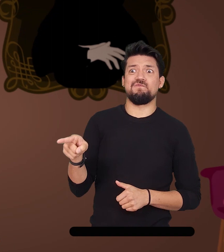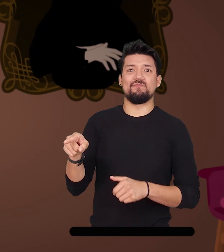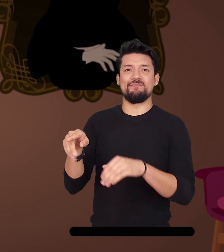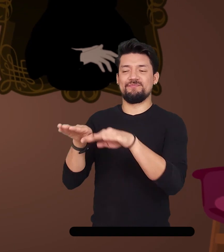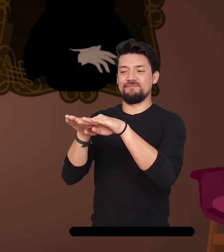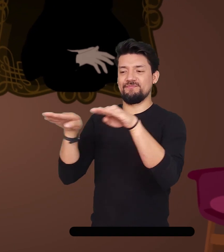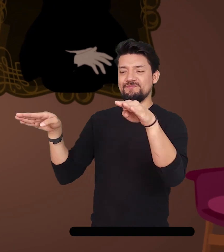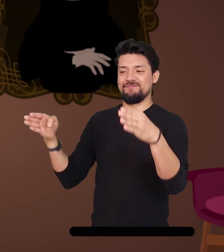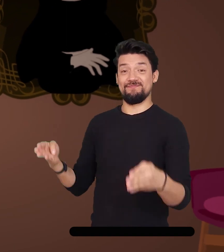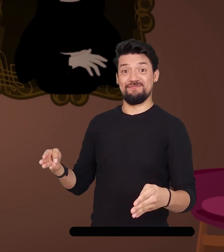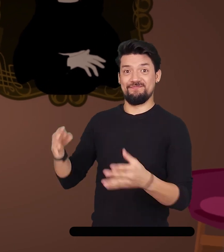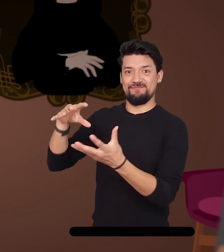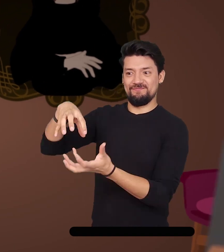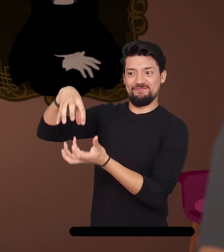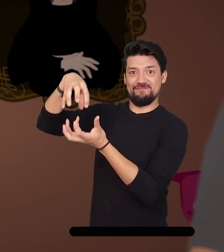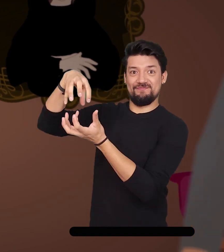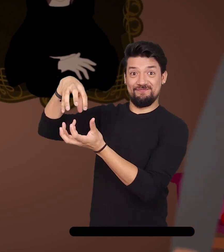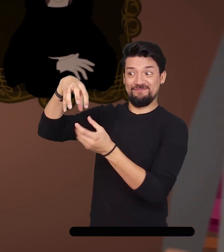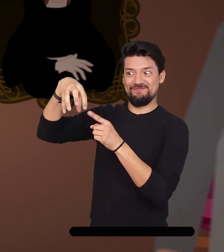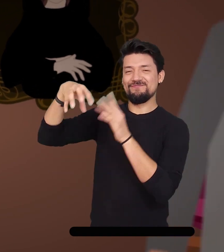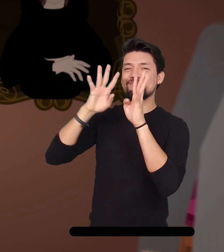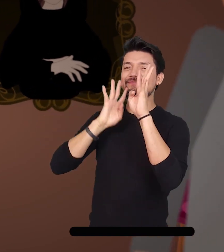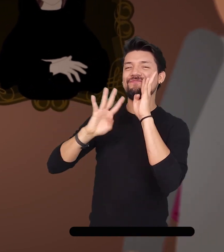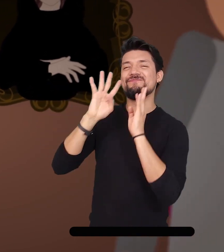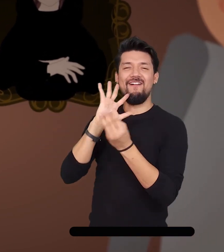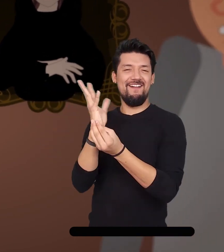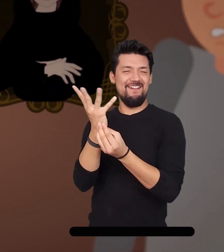Incluso en una de las mesas había una porcelana.